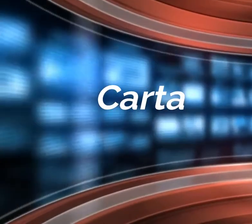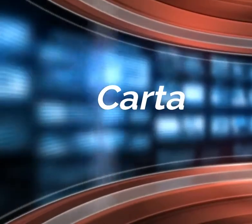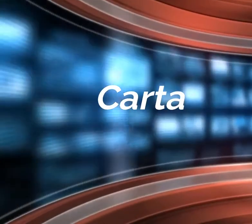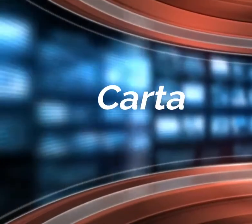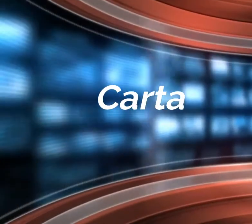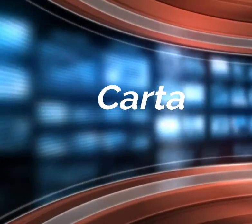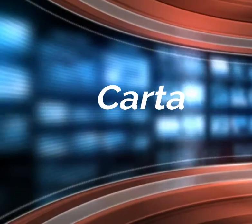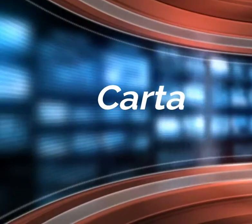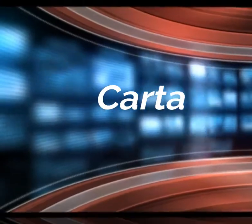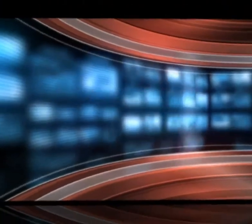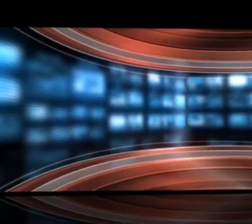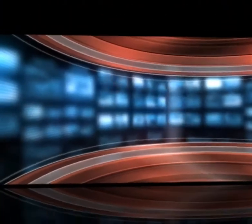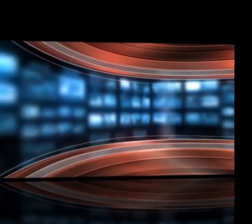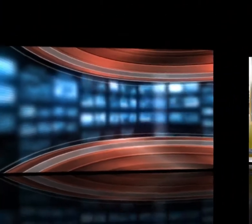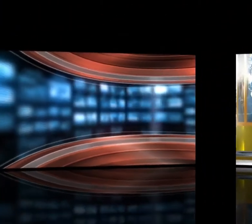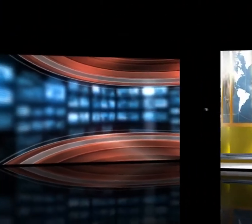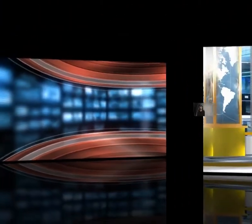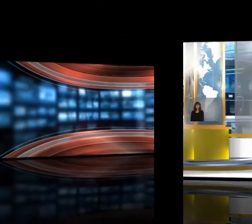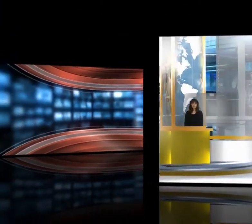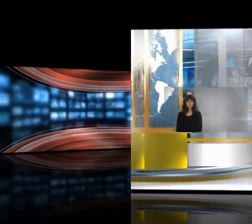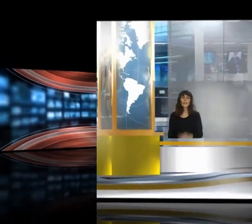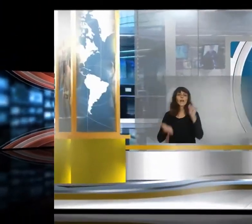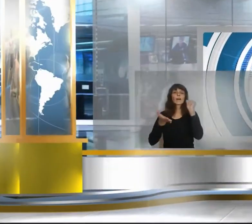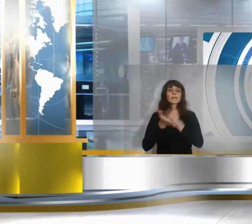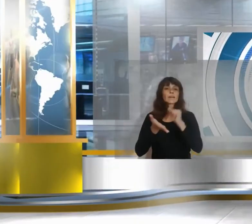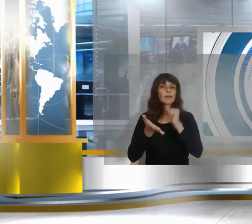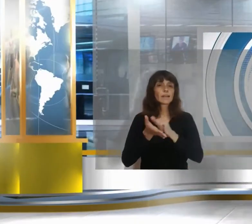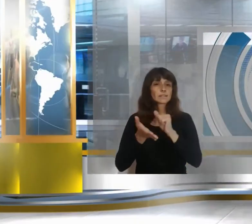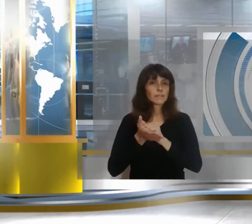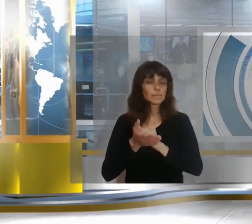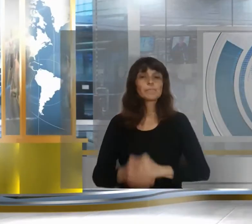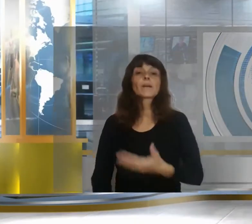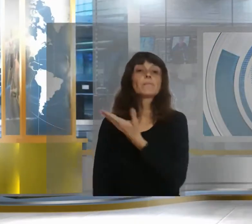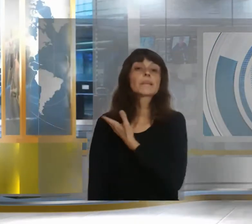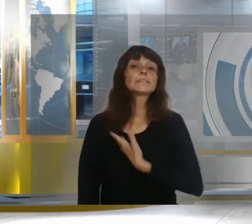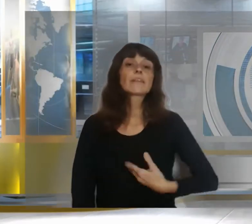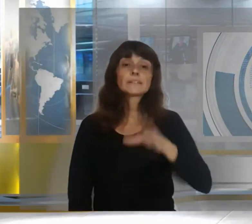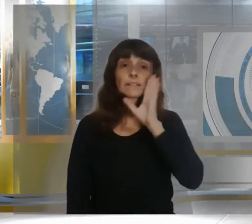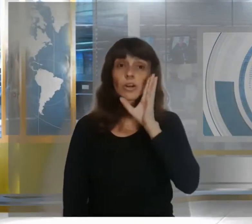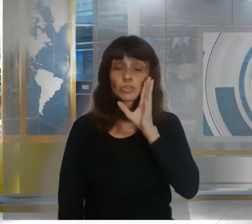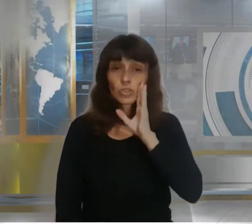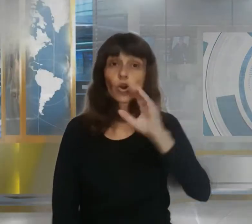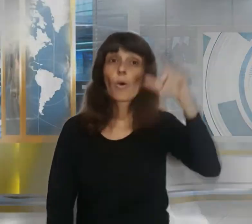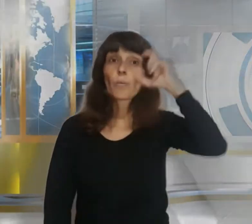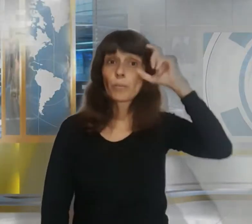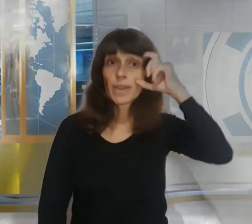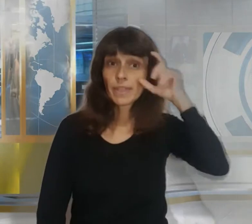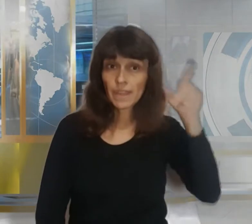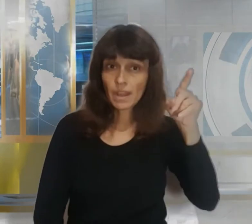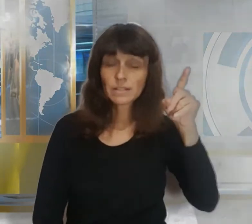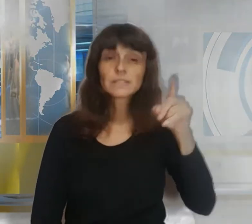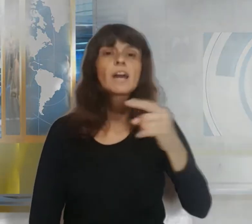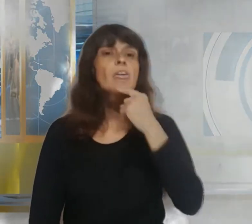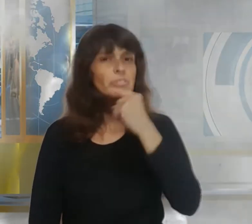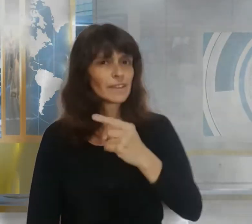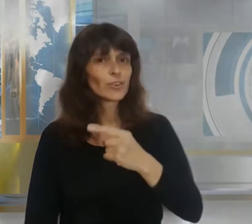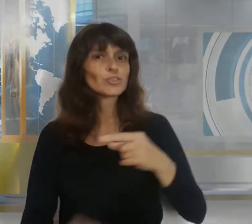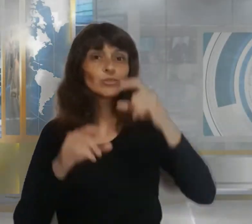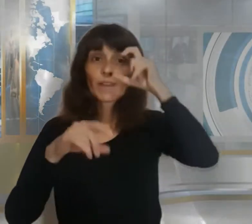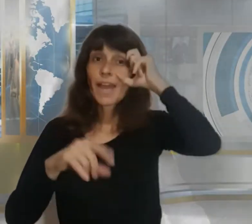Carta El presidente de Estados Unidos Joe Biden confesó que su antecesor Donald Trump le dejó una carta muy